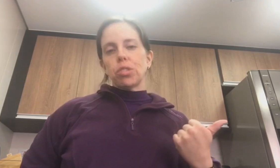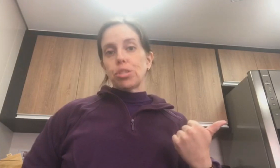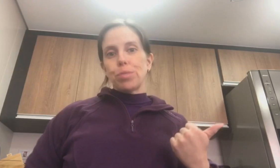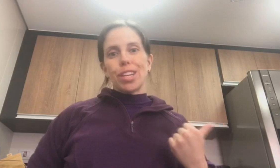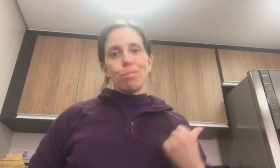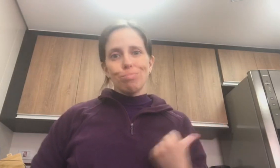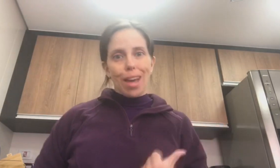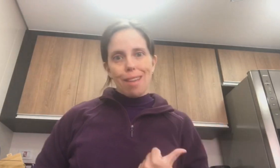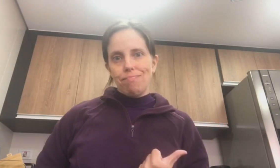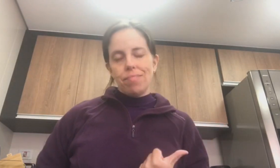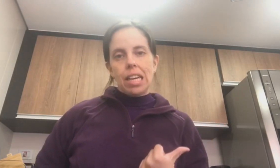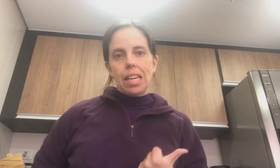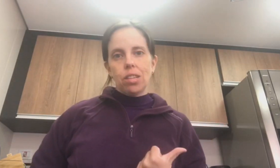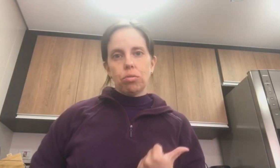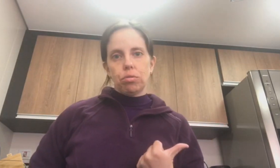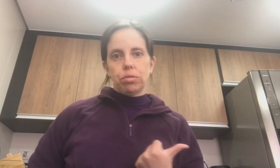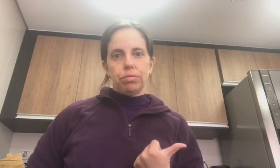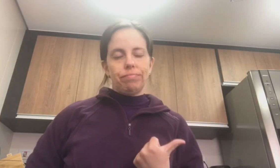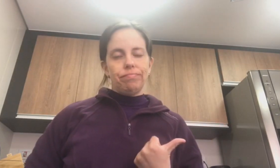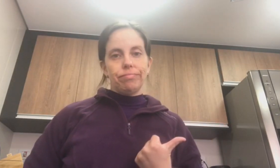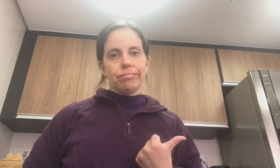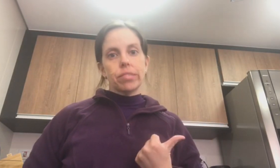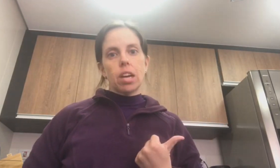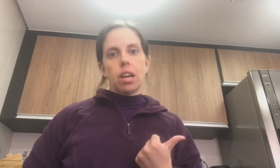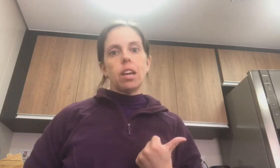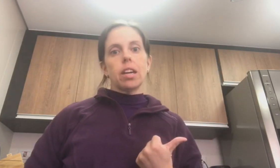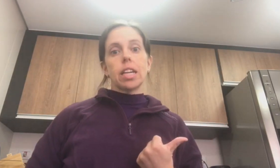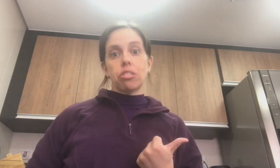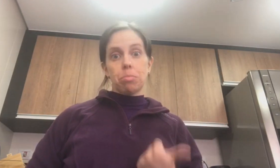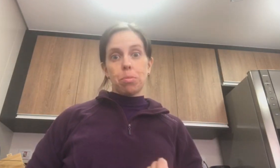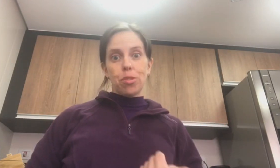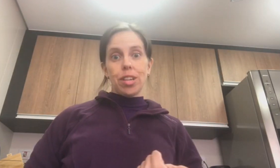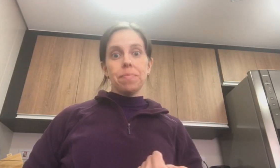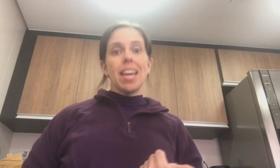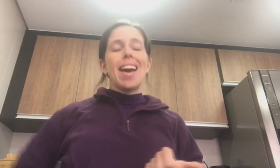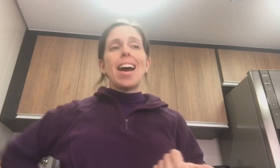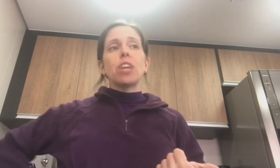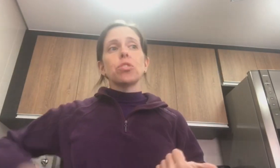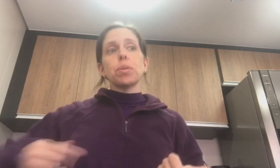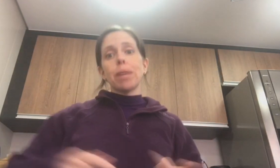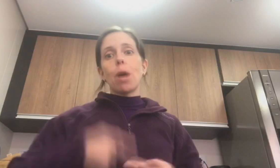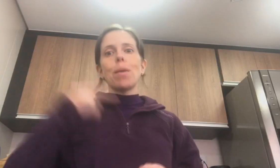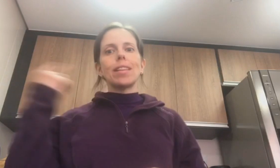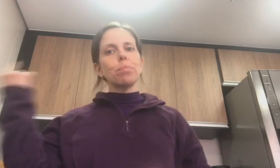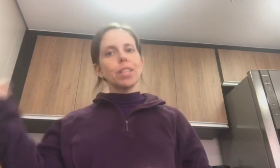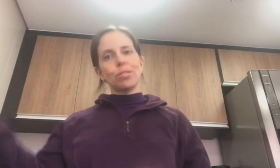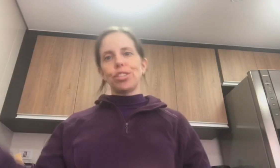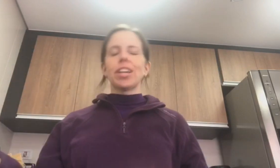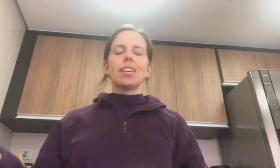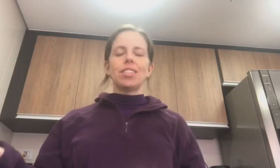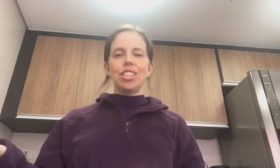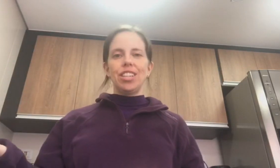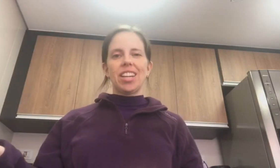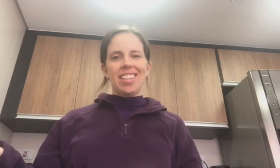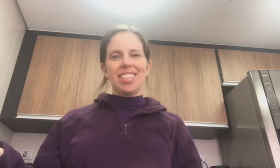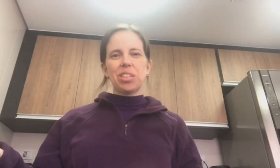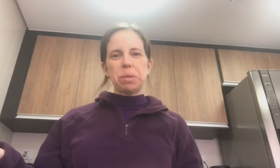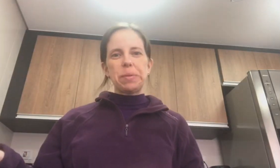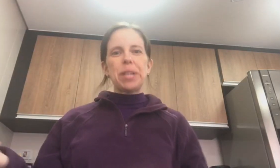notebook não tá lendo cartão de memória. Aí eu tenho que pegar um adaptador de cartão de memória.